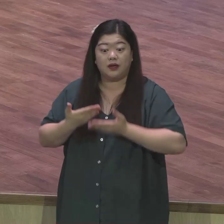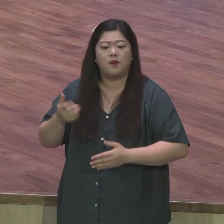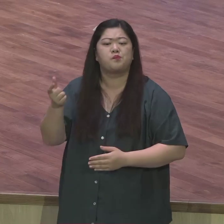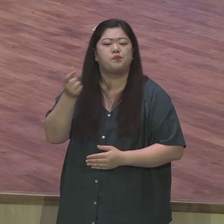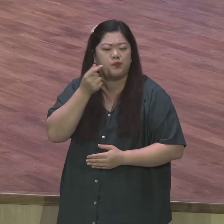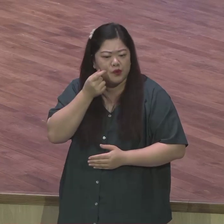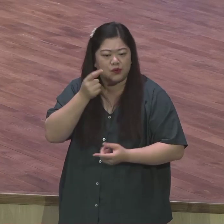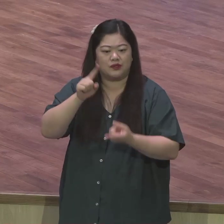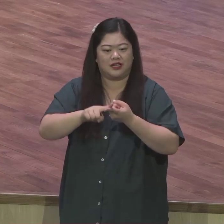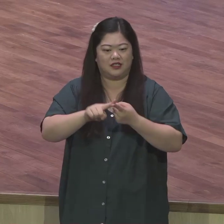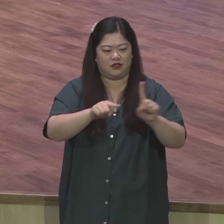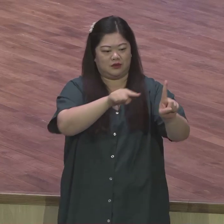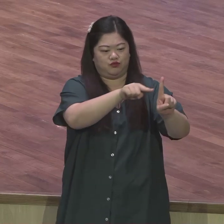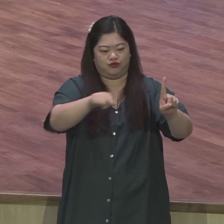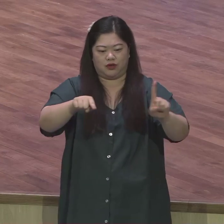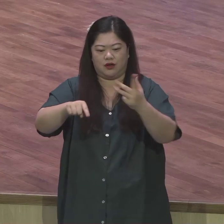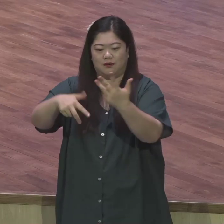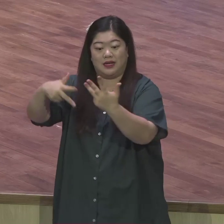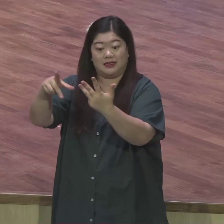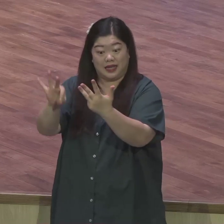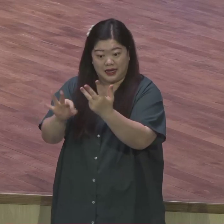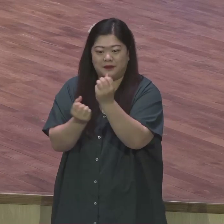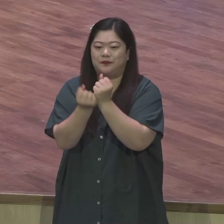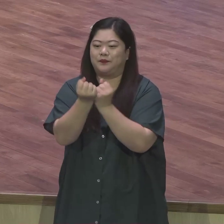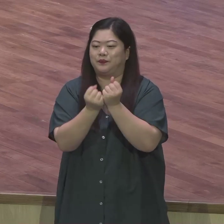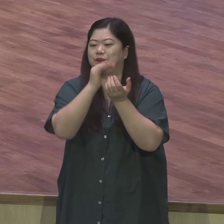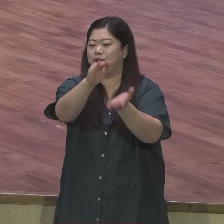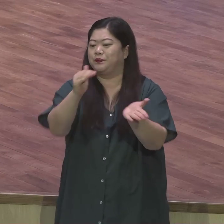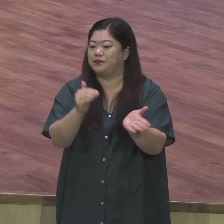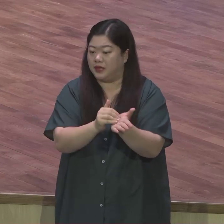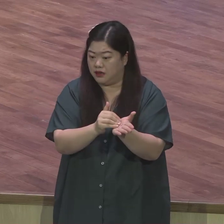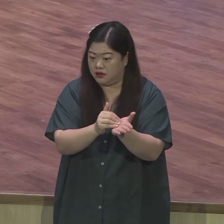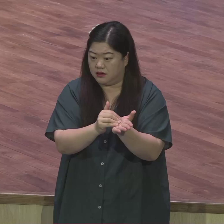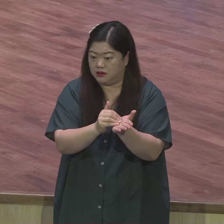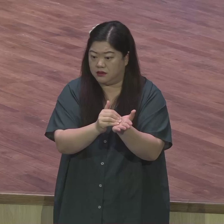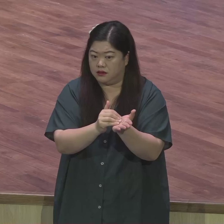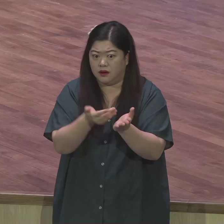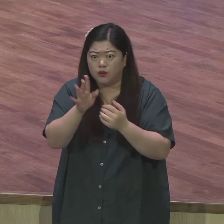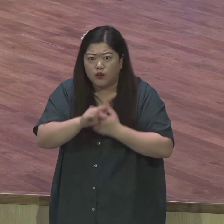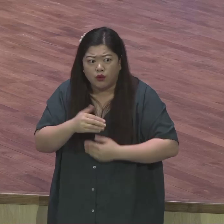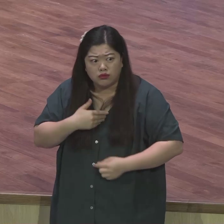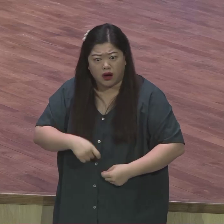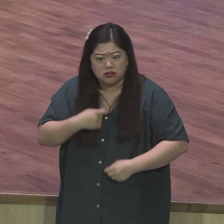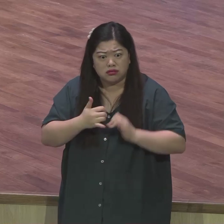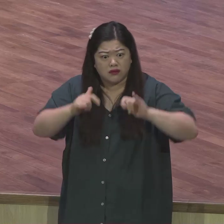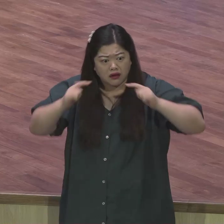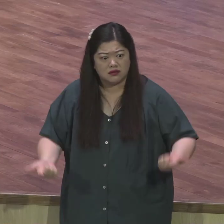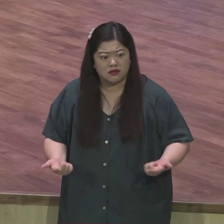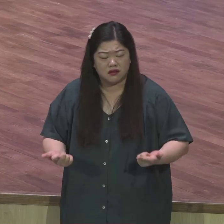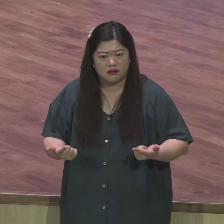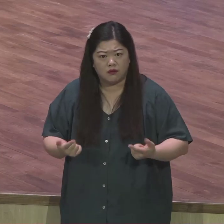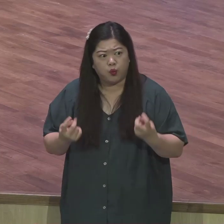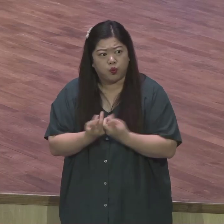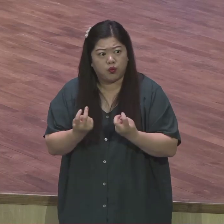말씀하시면서 그러나 예수 그리스도를 믿음으로 어렵게 된다